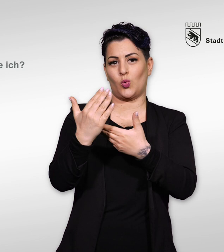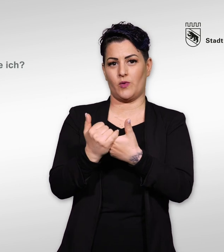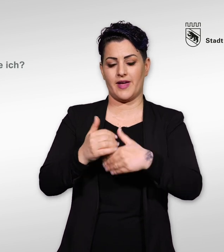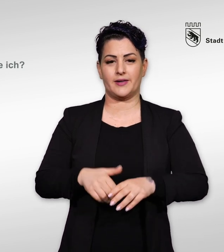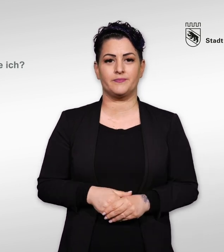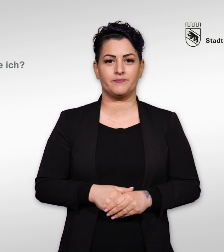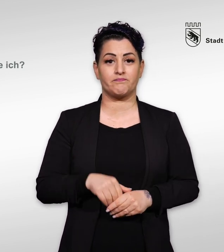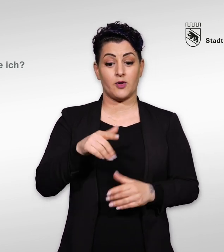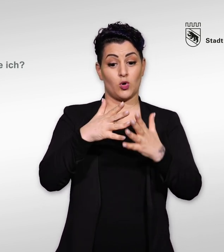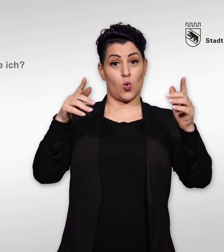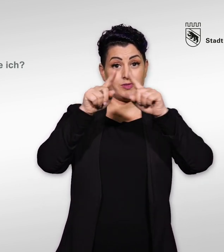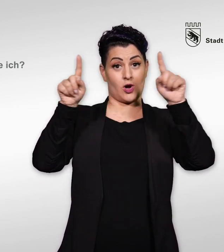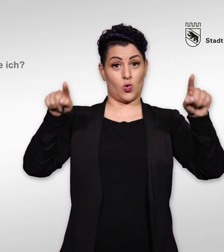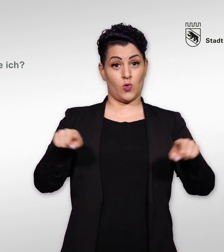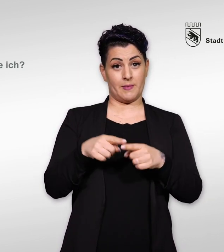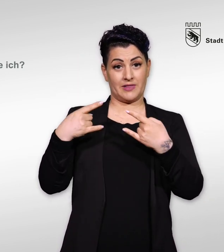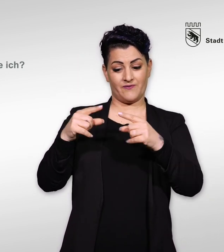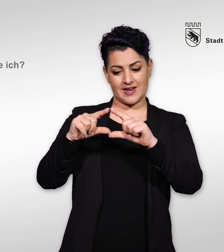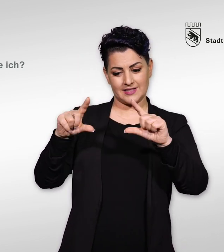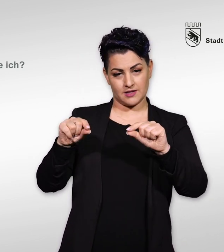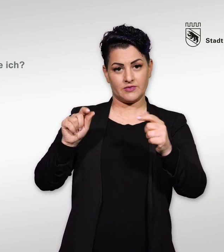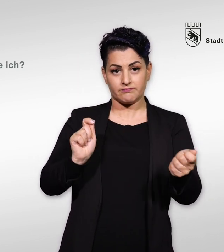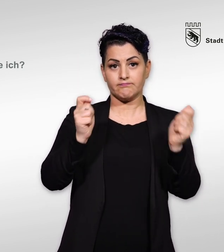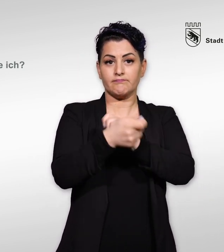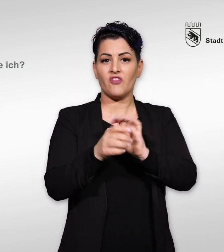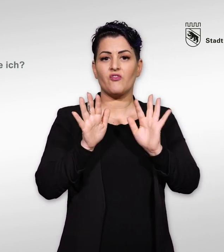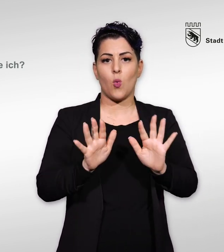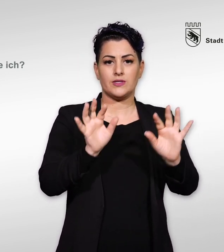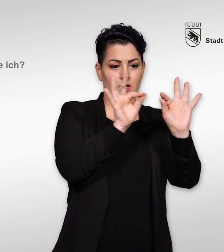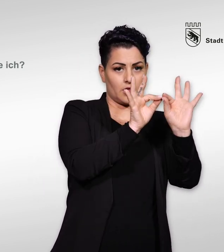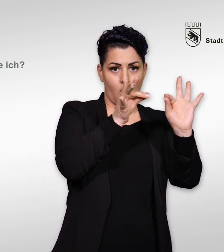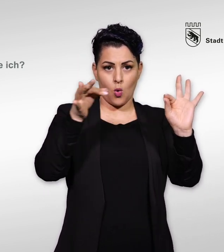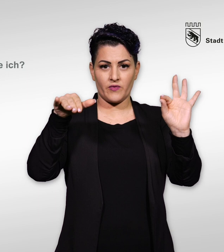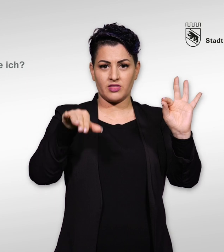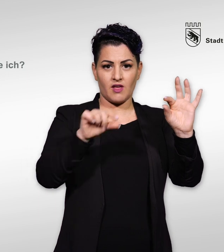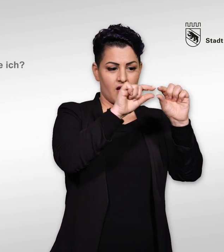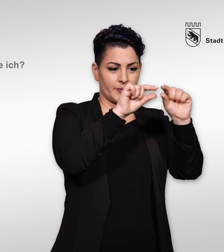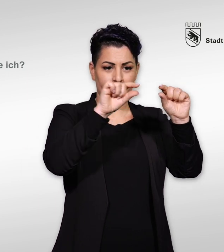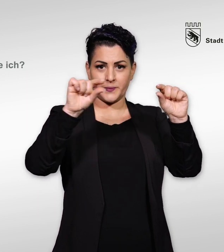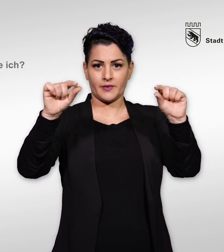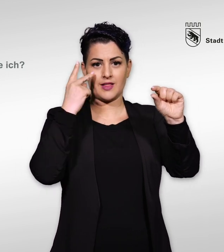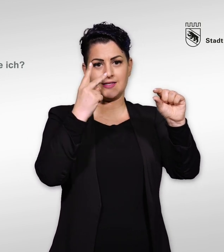Öffnen Sie das grosse Kuvert mit dem Fenster vorsichtig. Auf der Rückseite hat es eine perforierte Lasche.